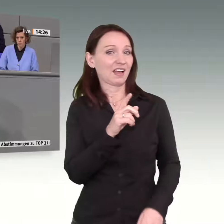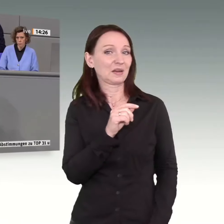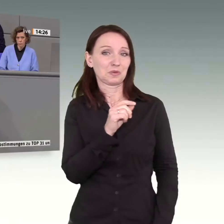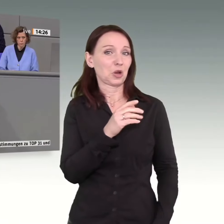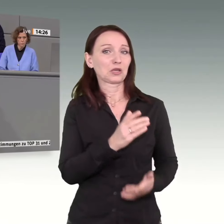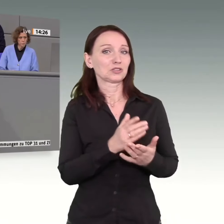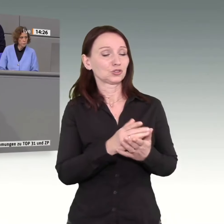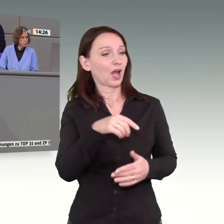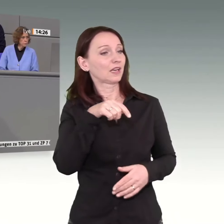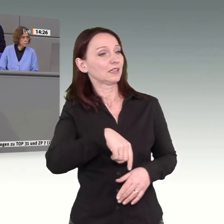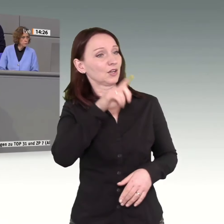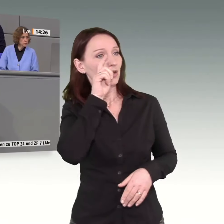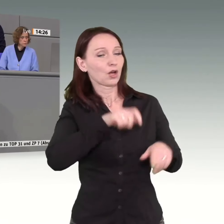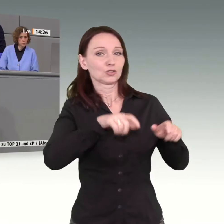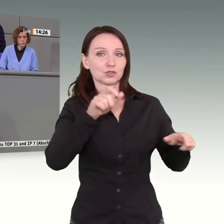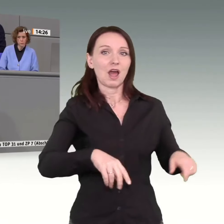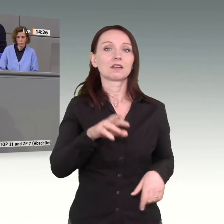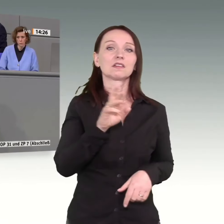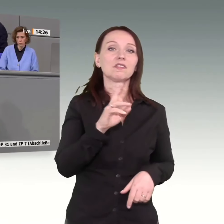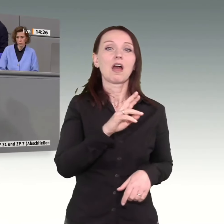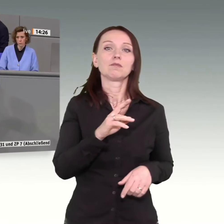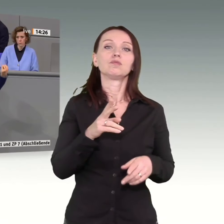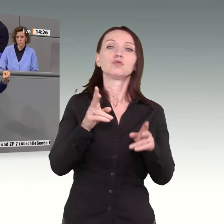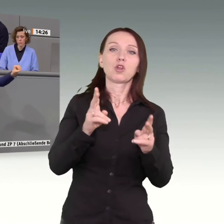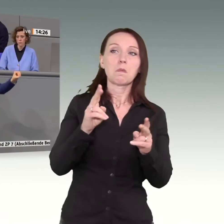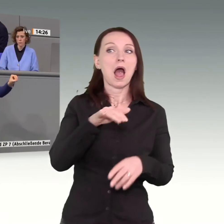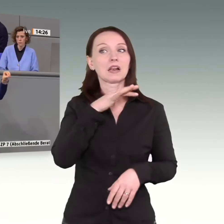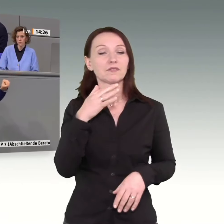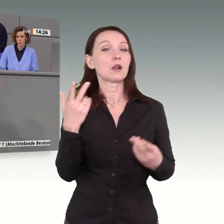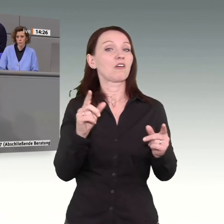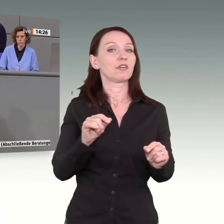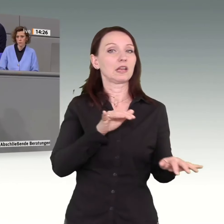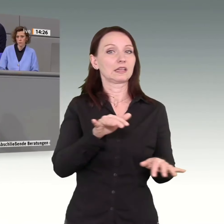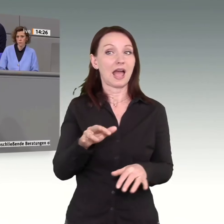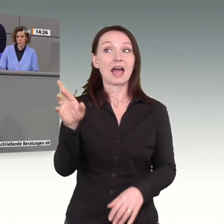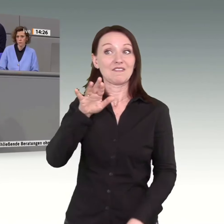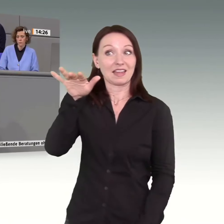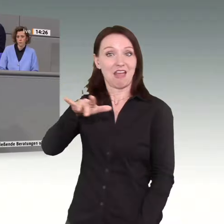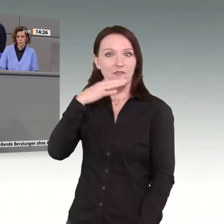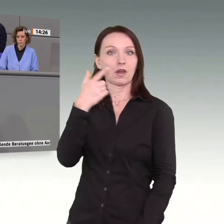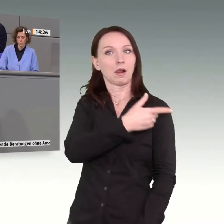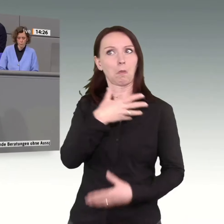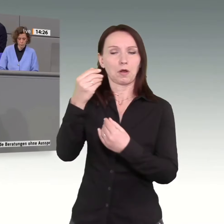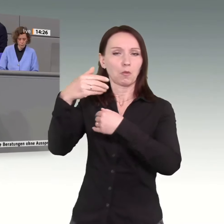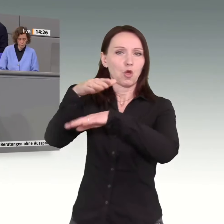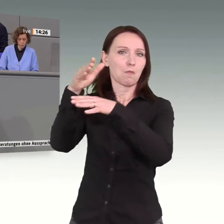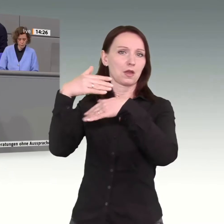Deutschland an, die normal viel oder schon wenig haben, und geben höchstens denen, die schon viel haben, noch mehr. In Ihrem Antrag